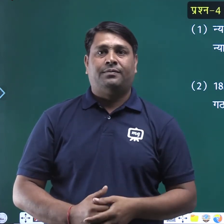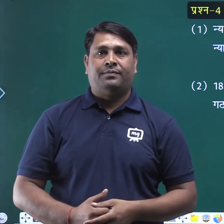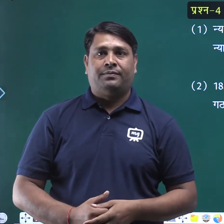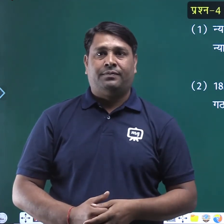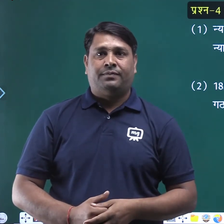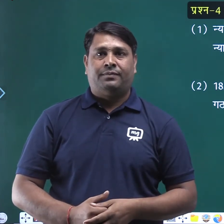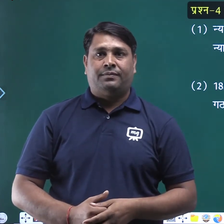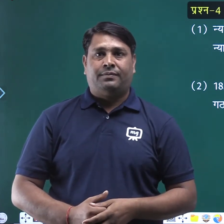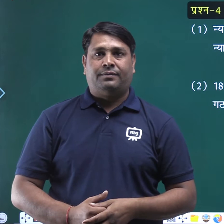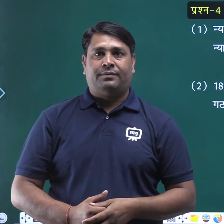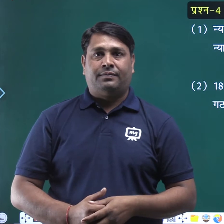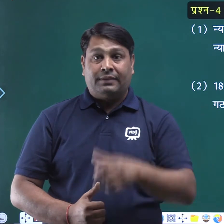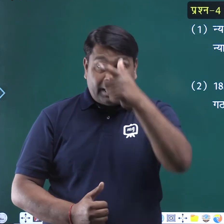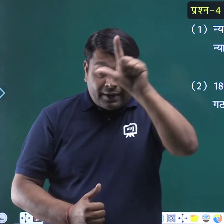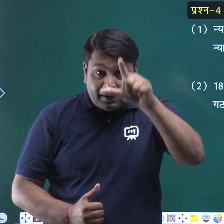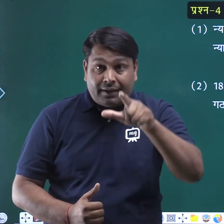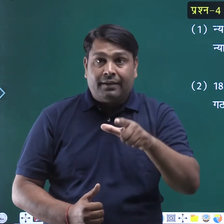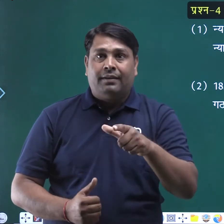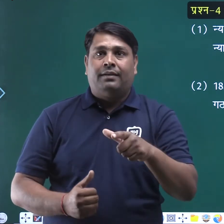भारतिय समवीधान सभा